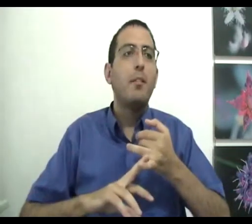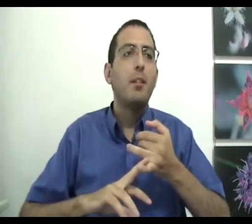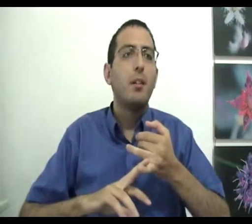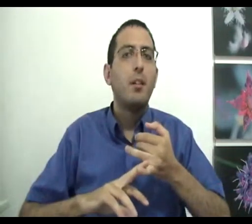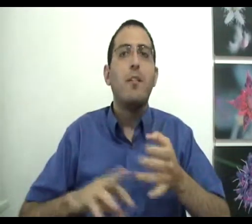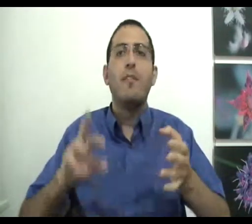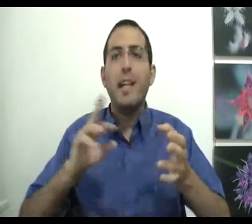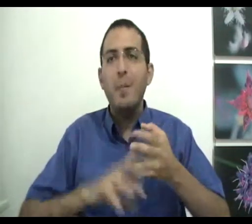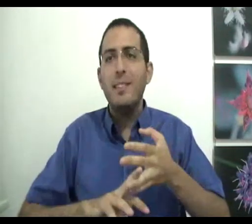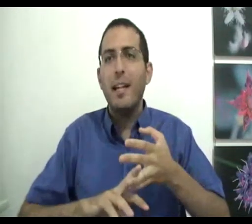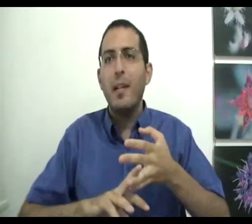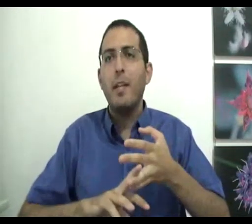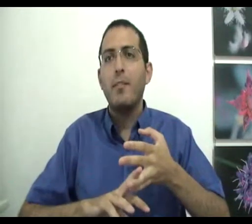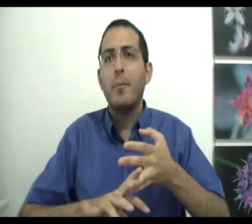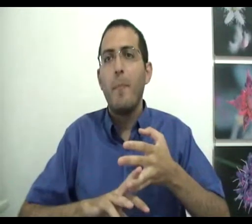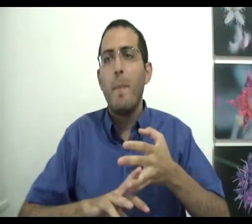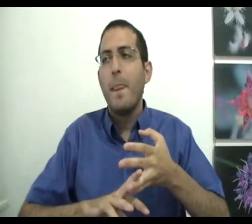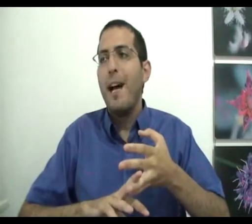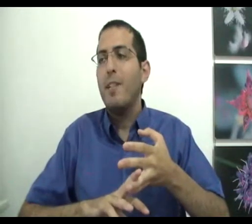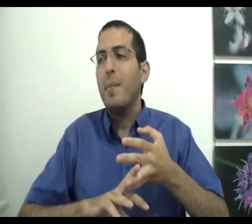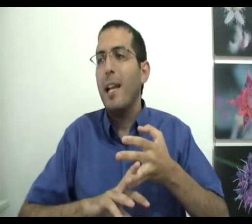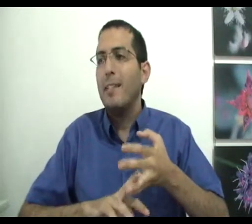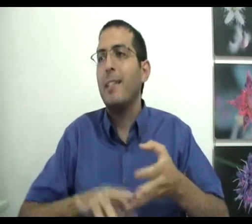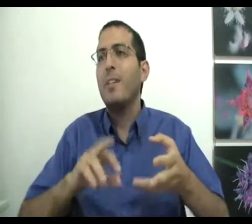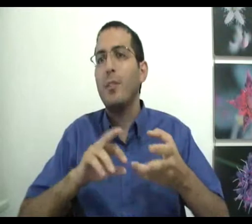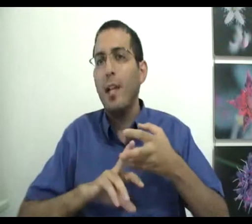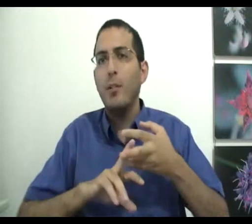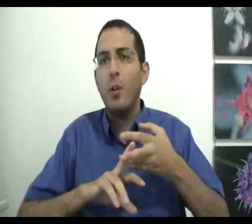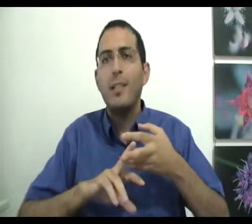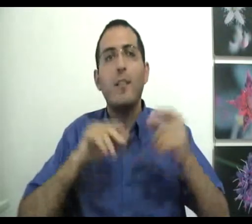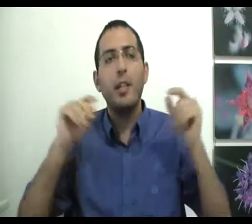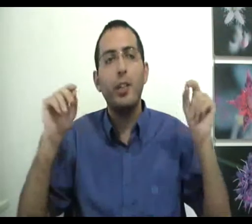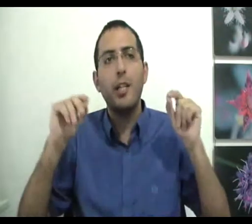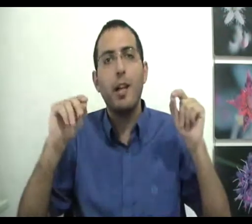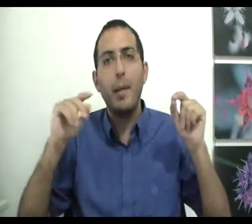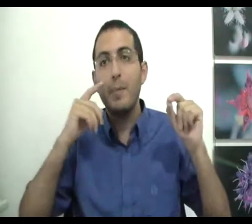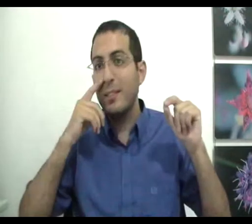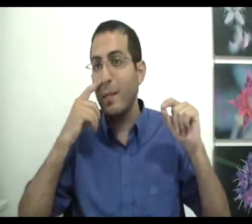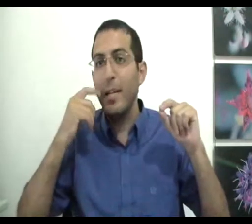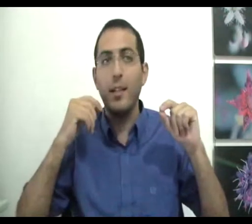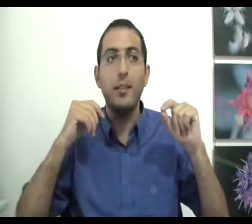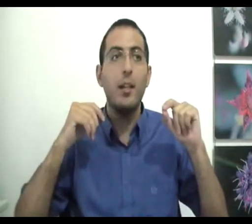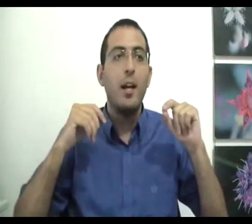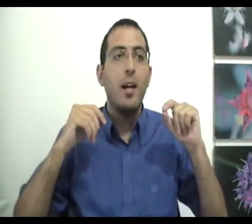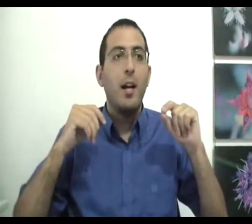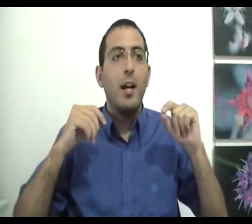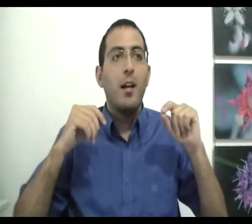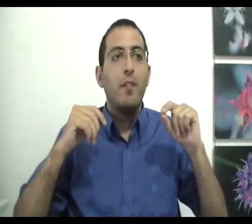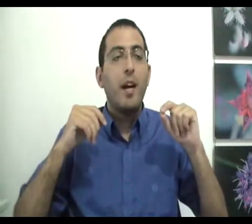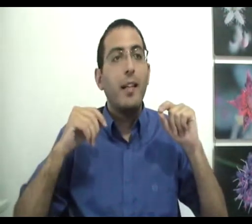וגם הסכל אמת אבל אם יהיה לך שכל יותר גדול אתה תבין איך שני הדברים בין הם מסתדרים ביחד ואני